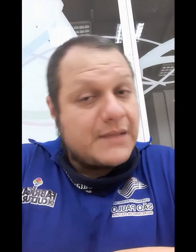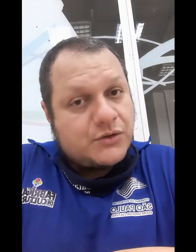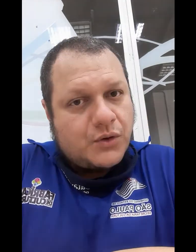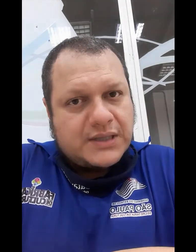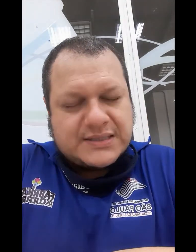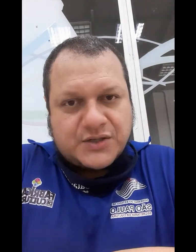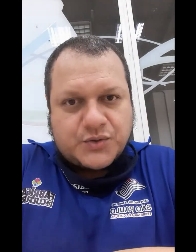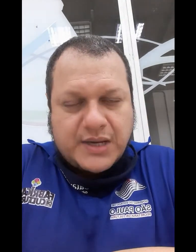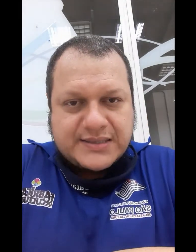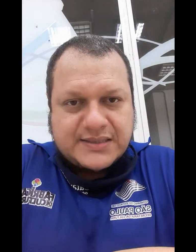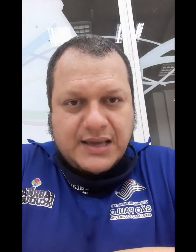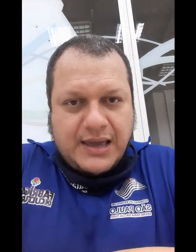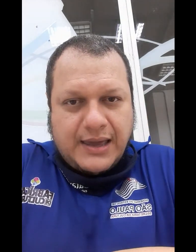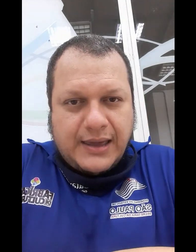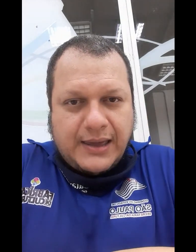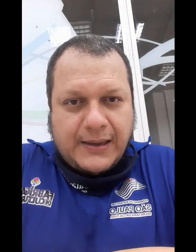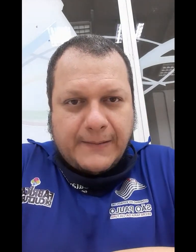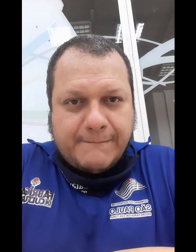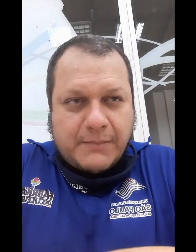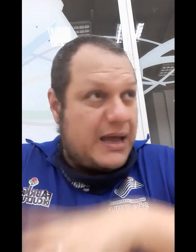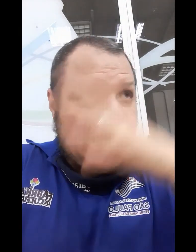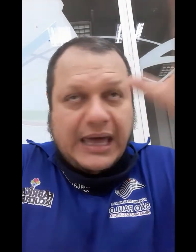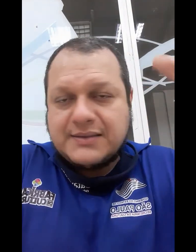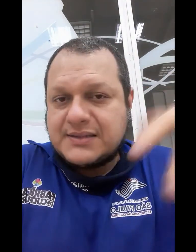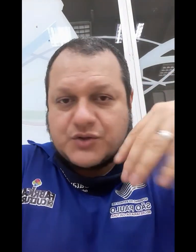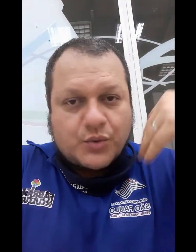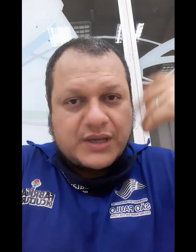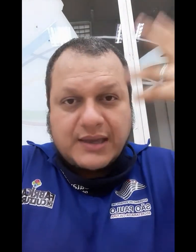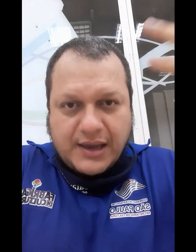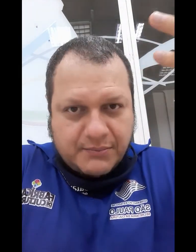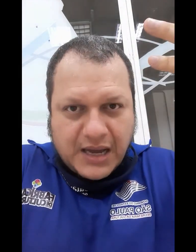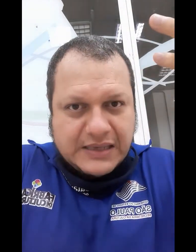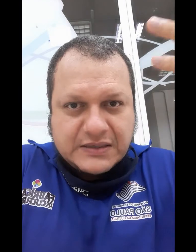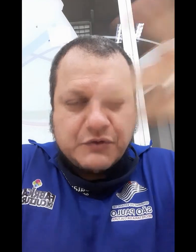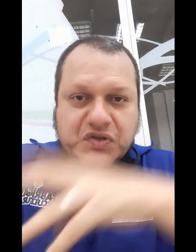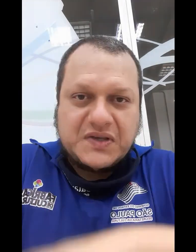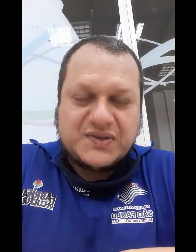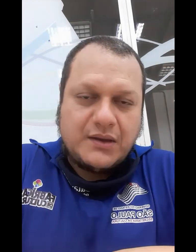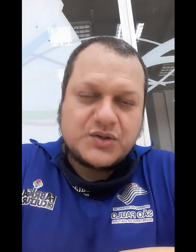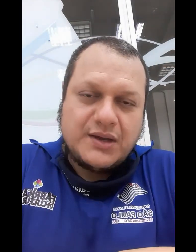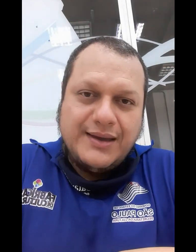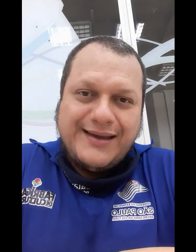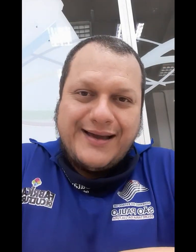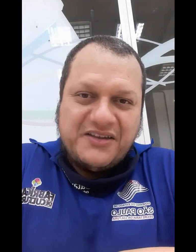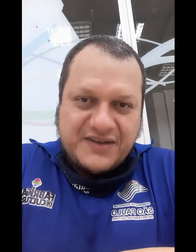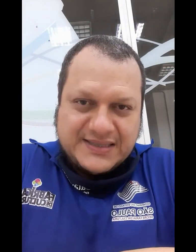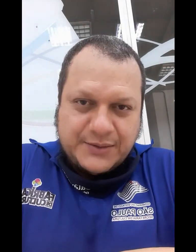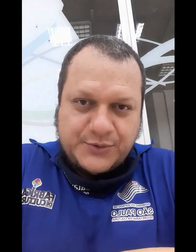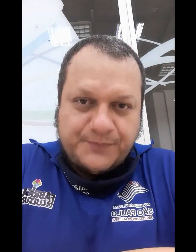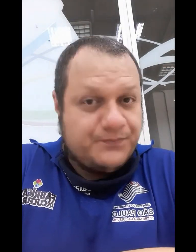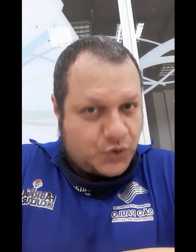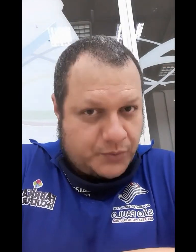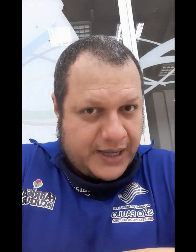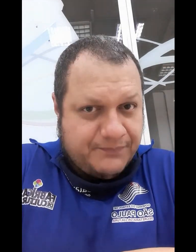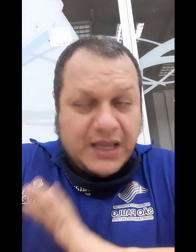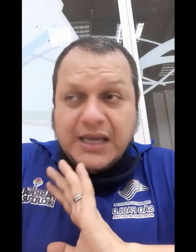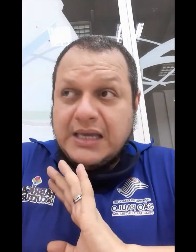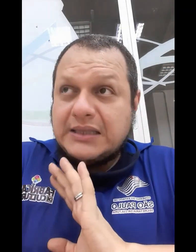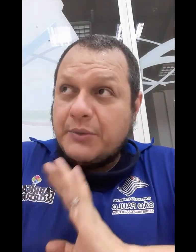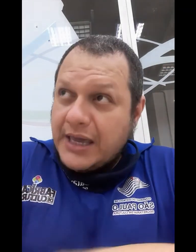Todas as suas palestras ou o que quer mais que você esteja aí fazendo, tudo bem? Então, é